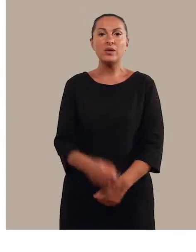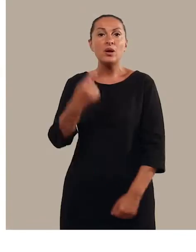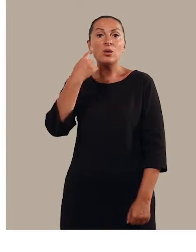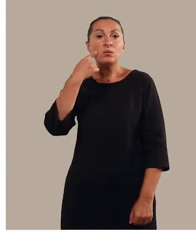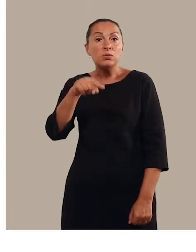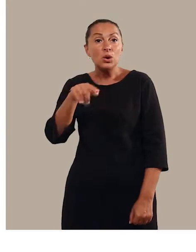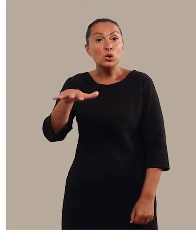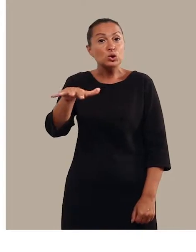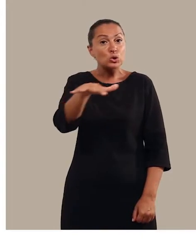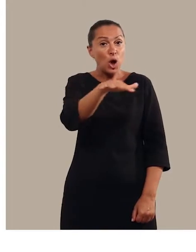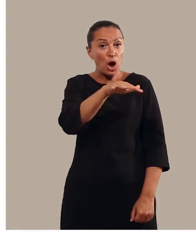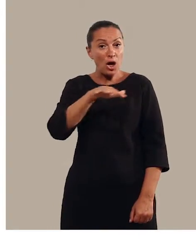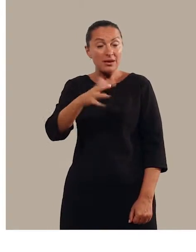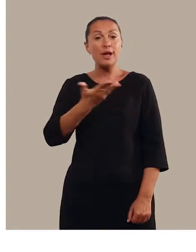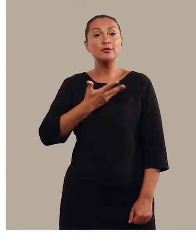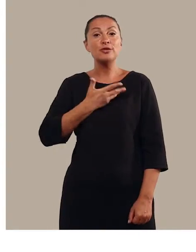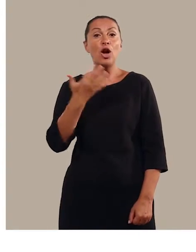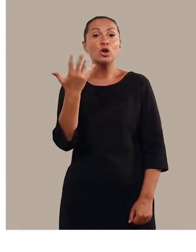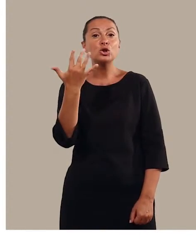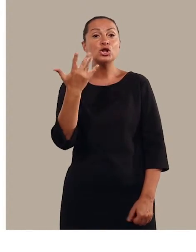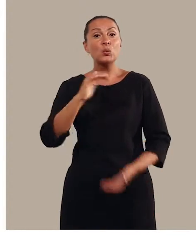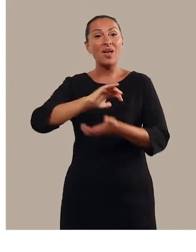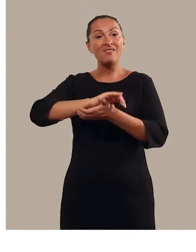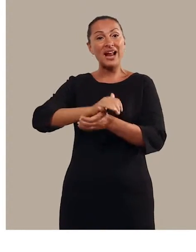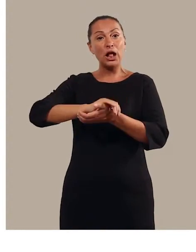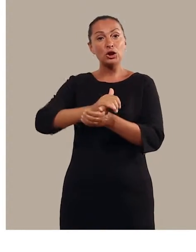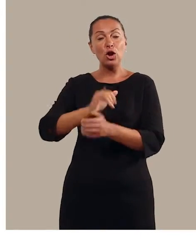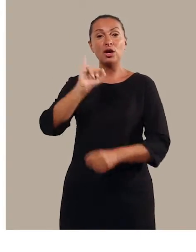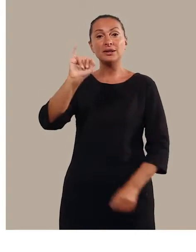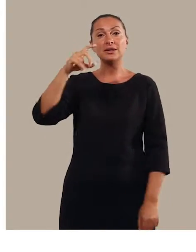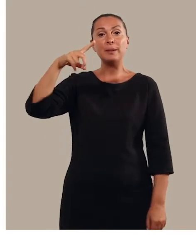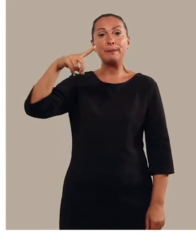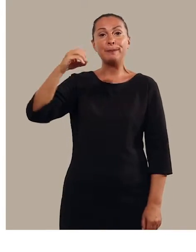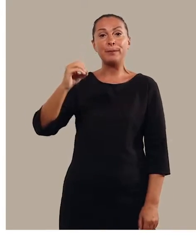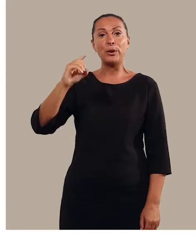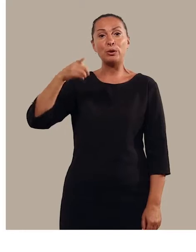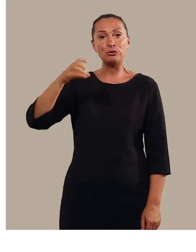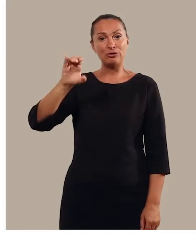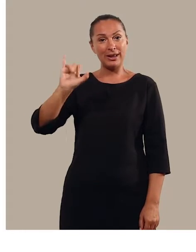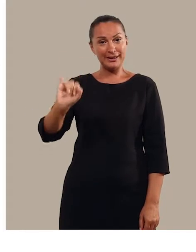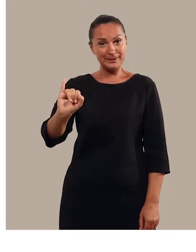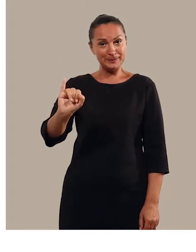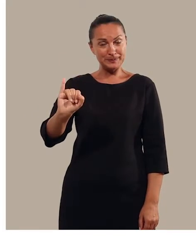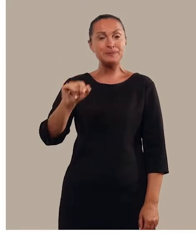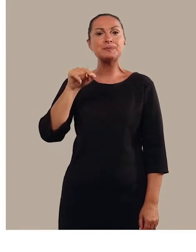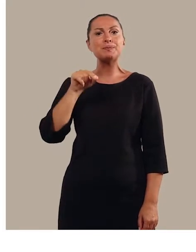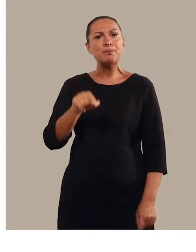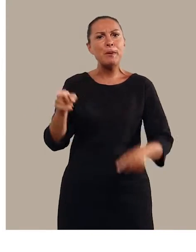In questa zona si trovano cinque frantoi ipogei e cisterne antiche per la raccolta delle acque.